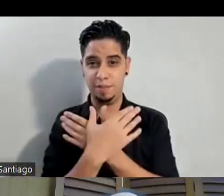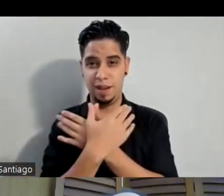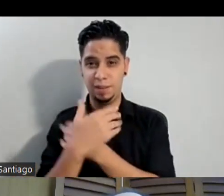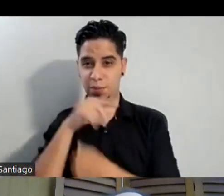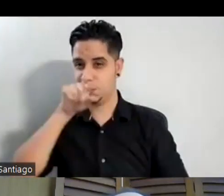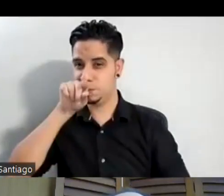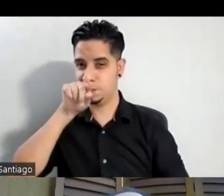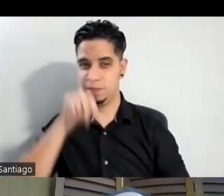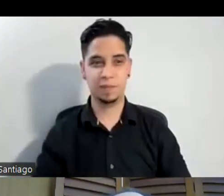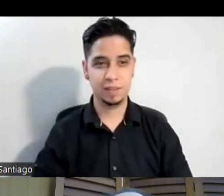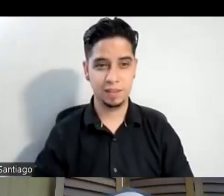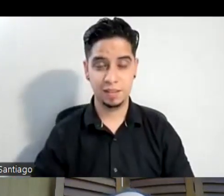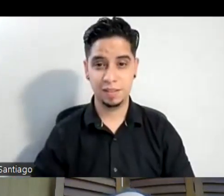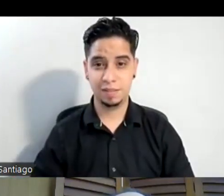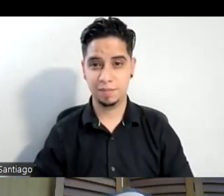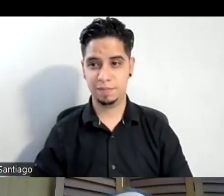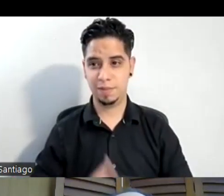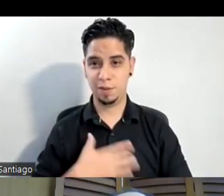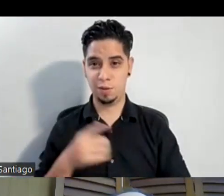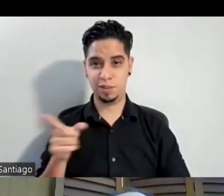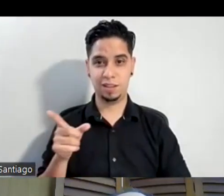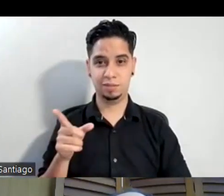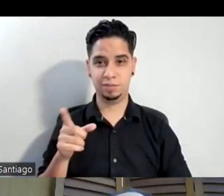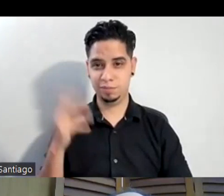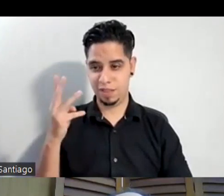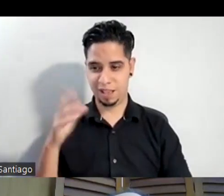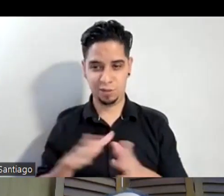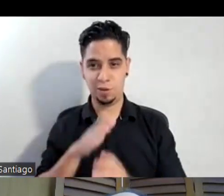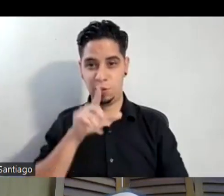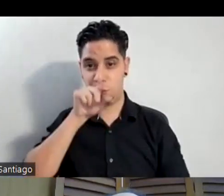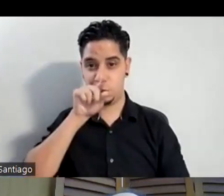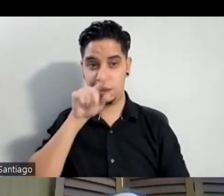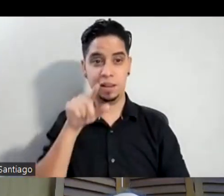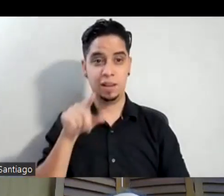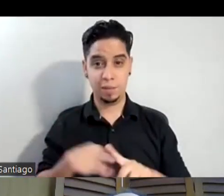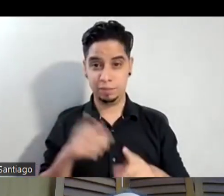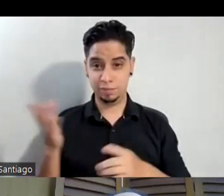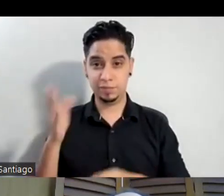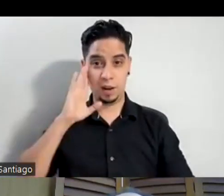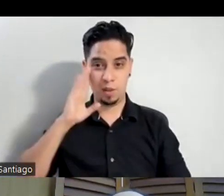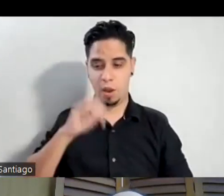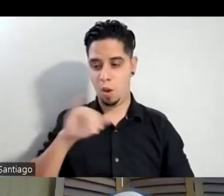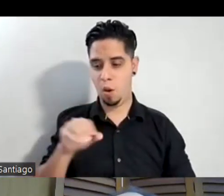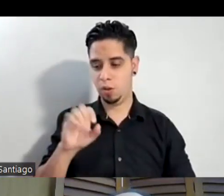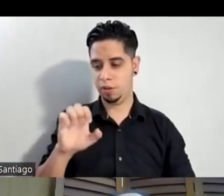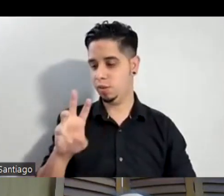Me encanta ver a W a ser... Pero precisamente era José Rodolfo de Santiago. Méralo ahí. Méralo ahí.